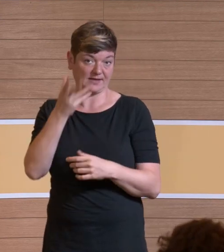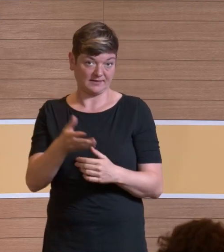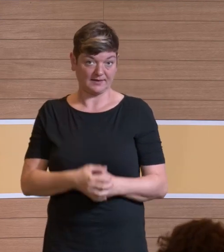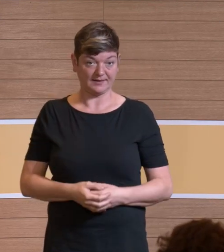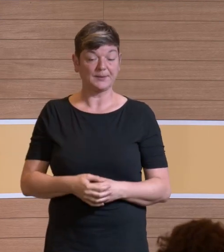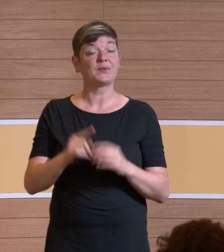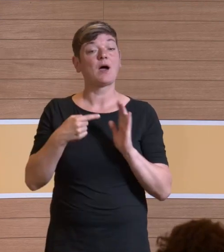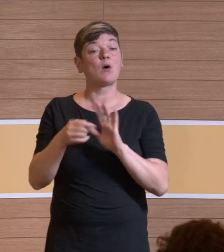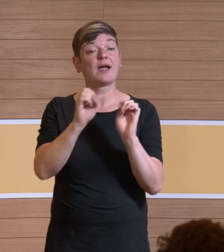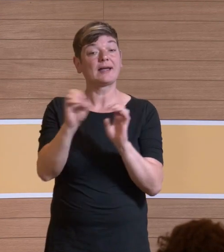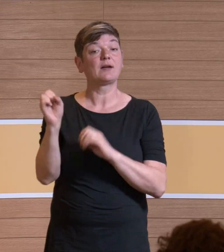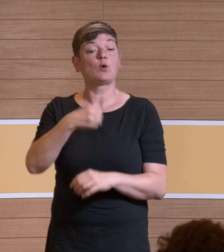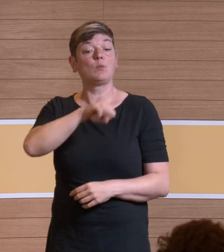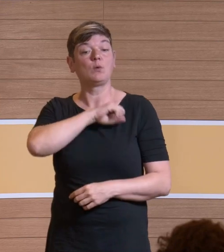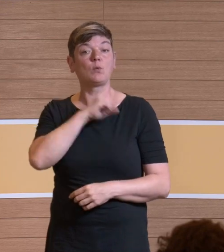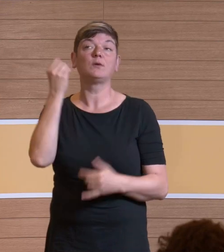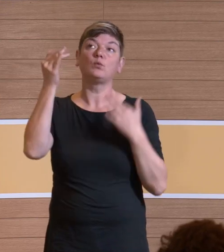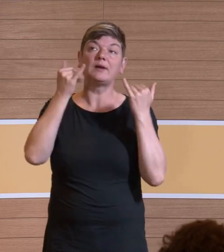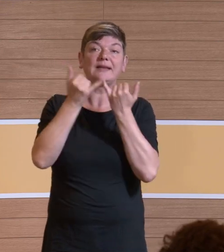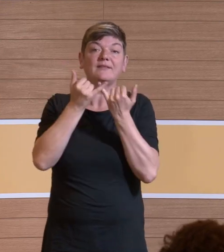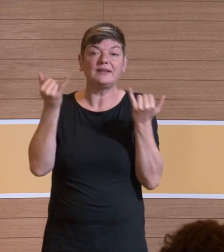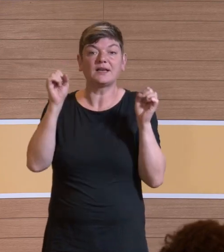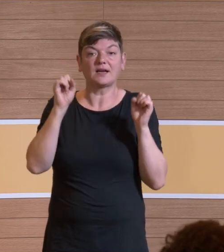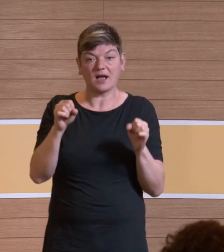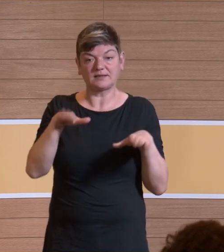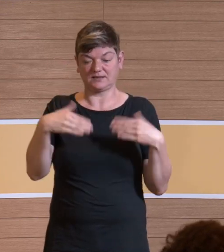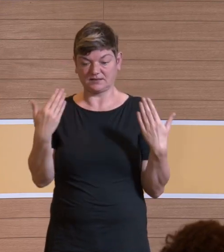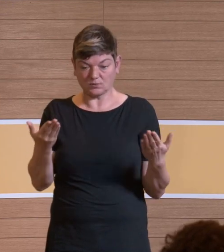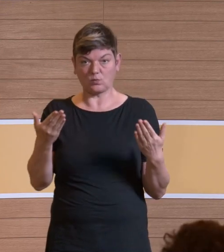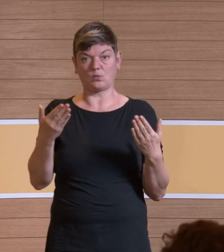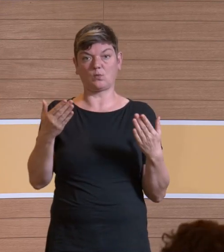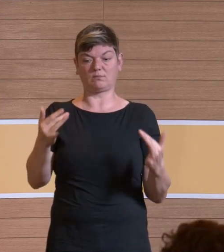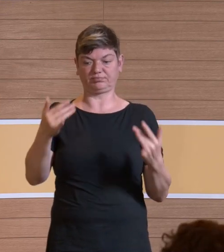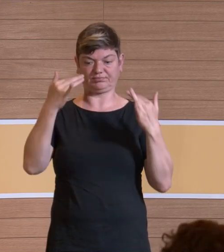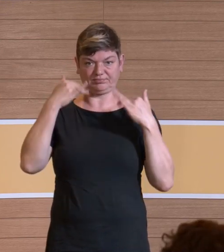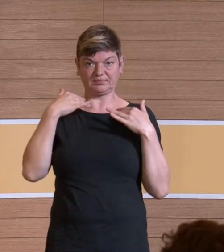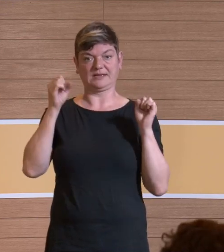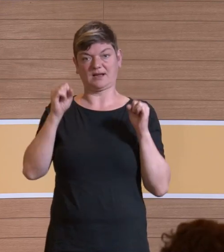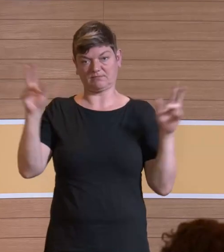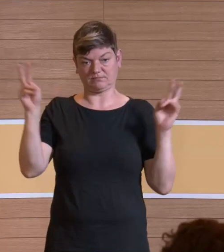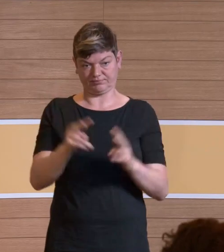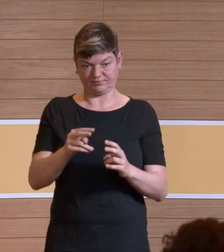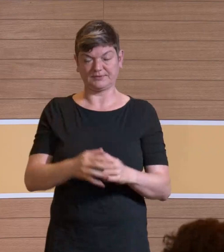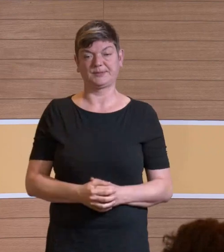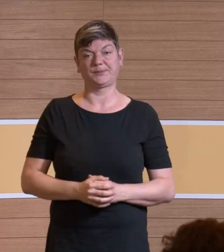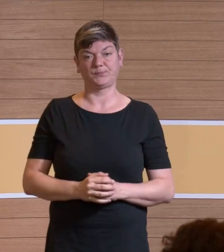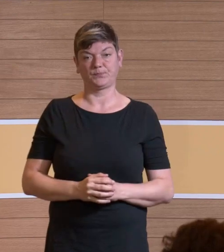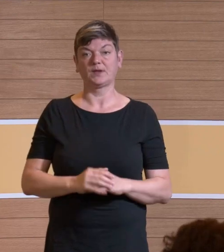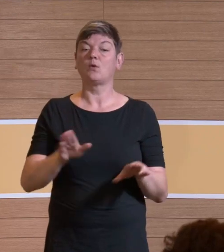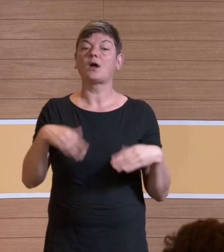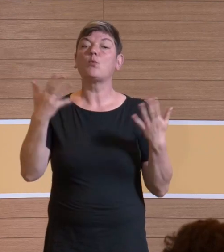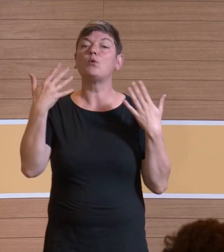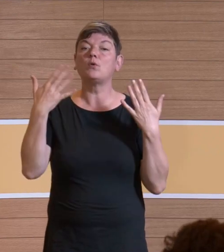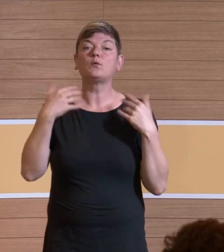es sich lohnt, sich Gedanken darüber zu machen, wie wir diese Noxen reduzieren können. Ich möchte kurz sprechen über die